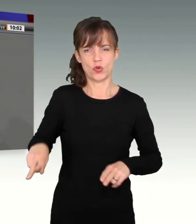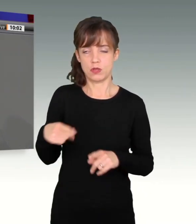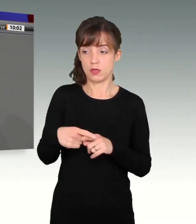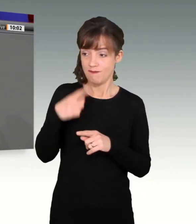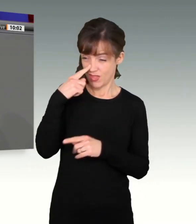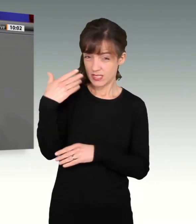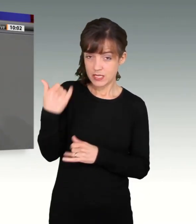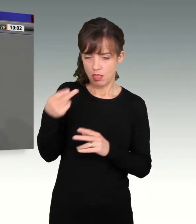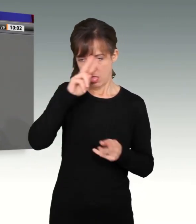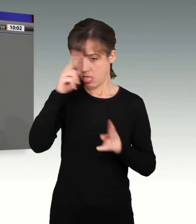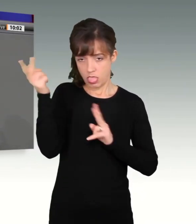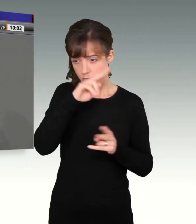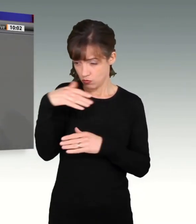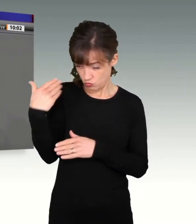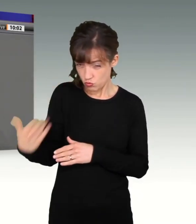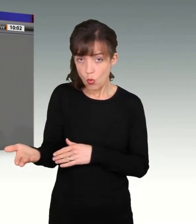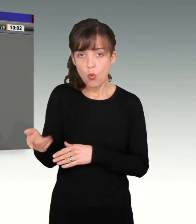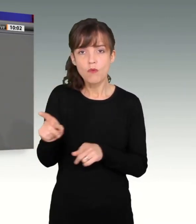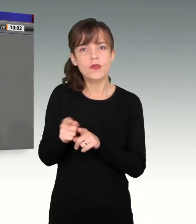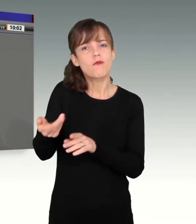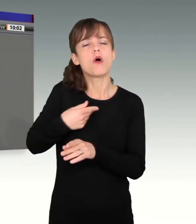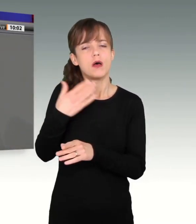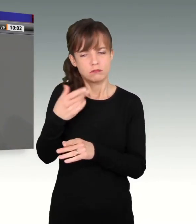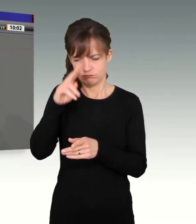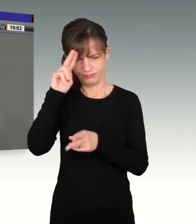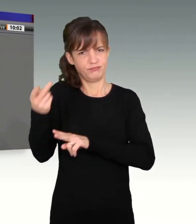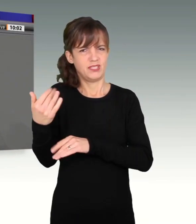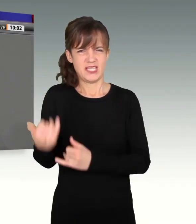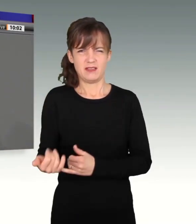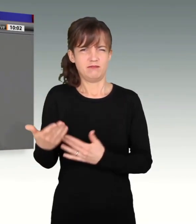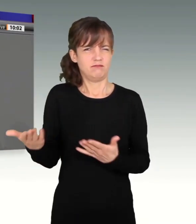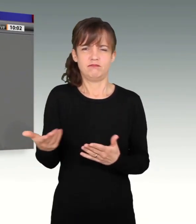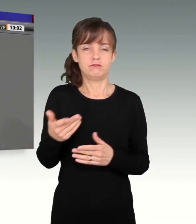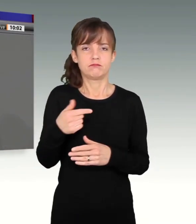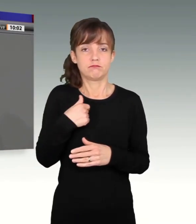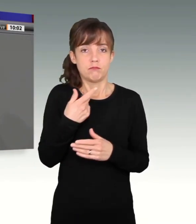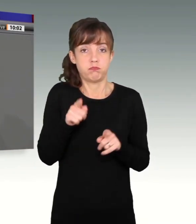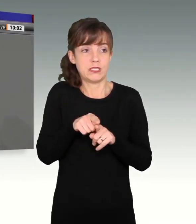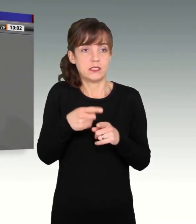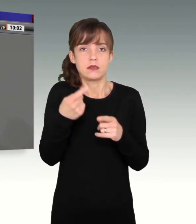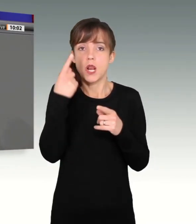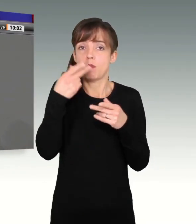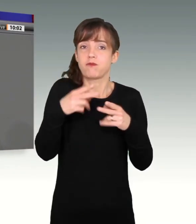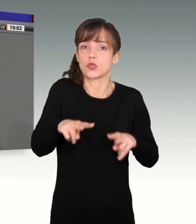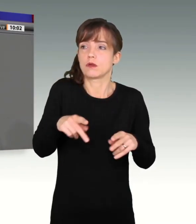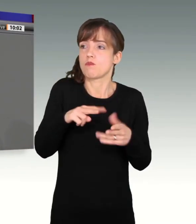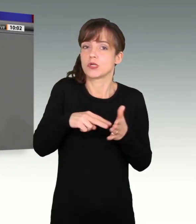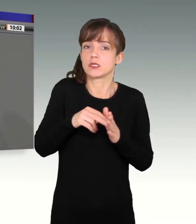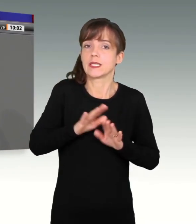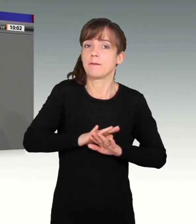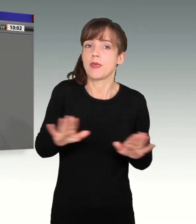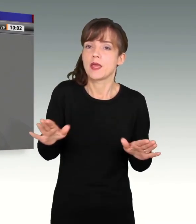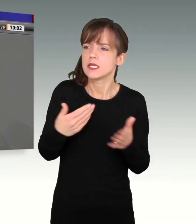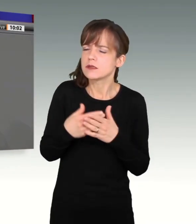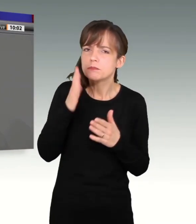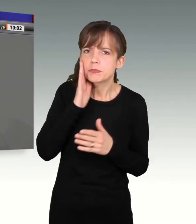Politik insgesamt. Und darum bitte ich Sie, überdenken Sie das doch noch mal. Der breite Konsens, den wir hier in diesem Haus entwickelt haben,